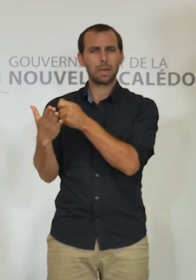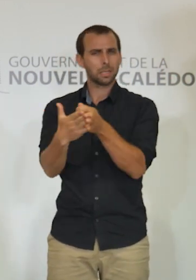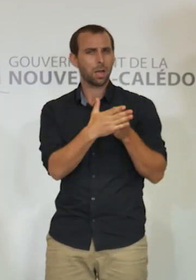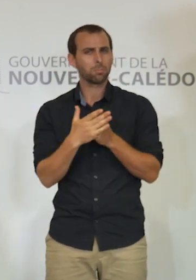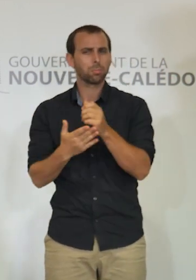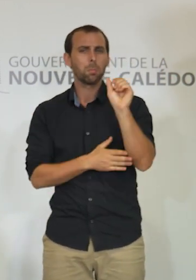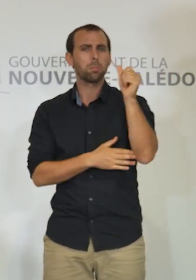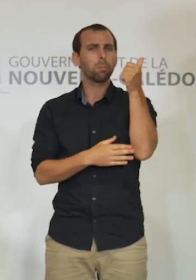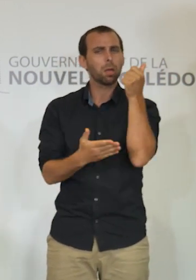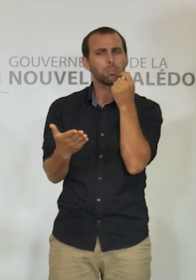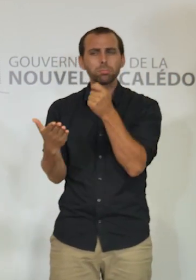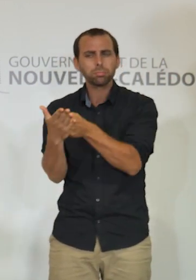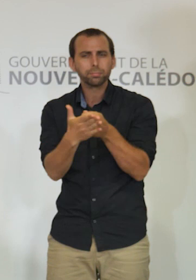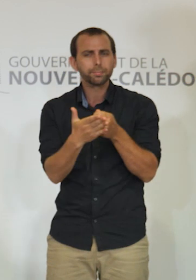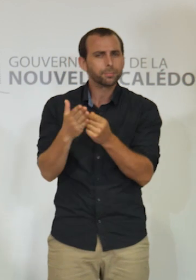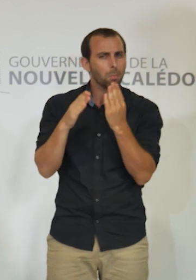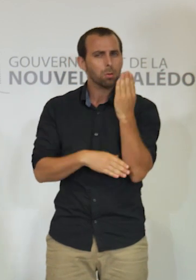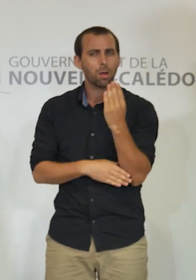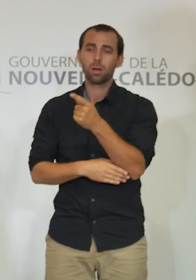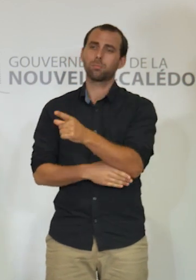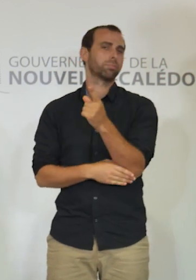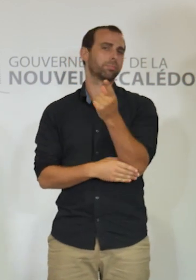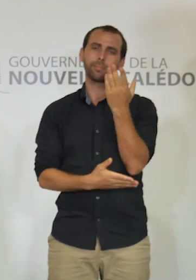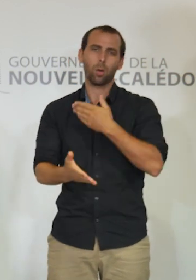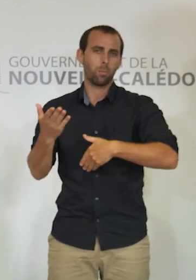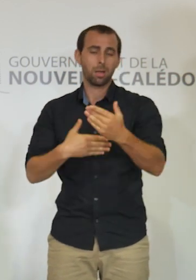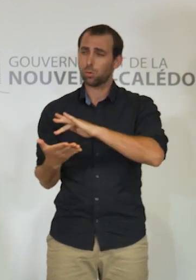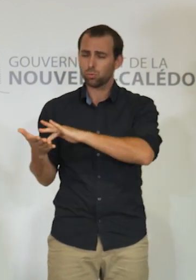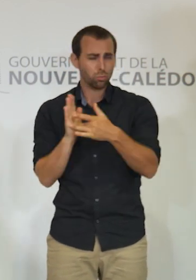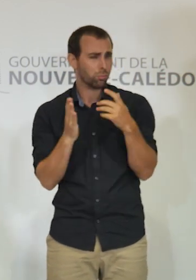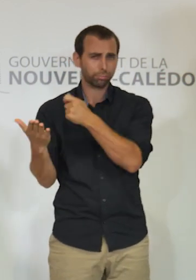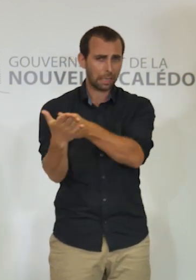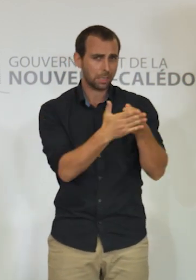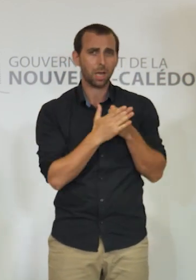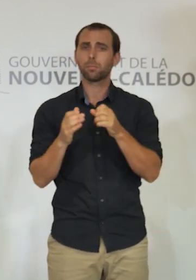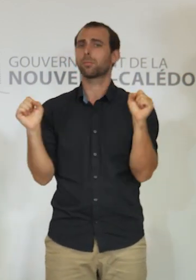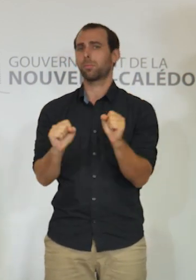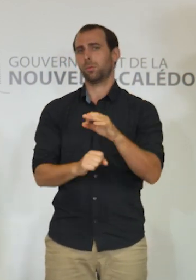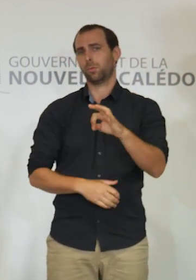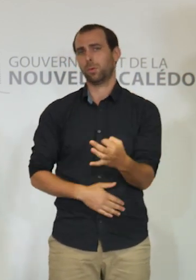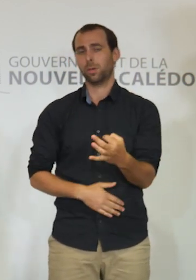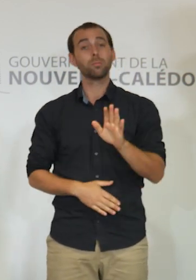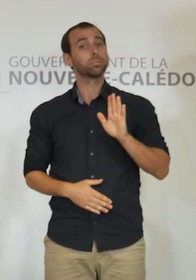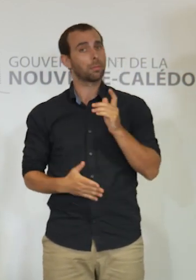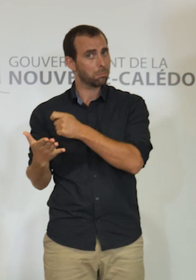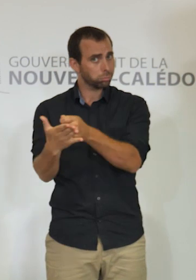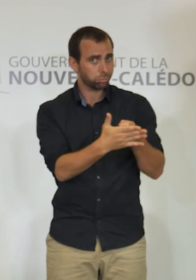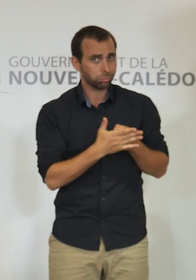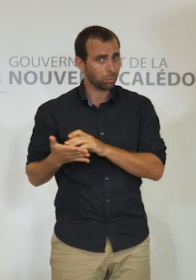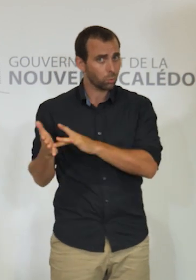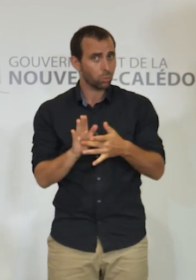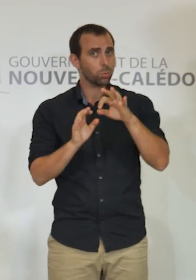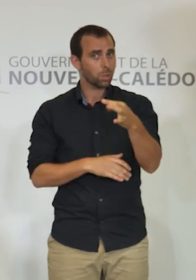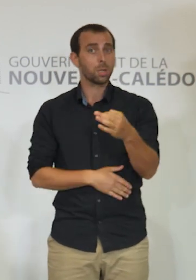place à tout type d'achat, puisque l'ensemble des commerces va pouvoir rouvrir, achats qui devront être réalisés naturellement dans des conditions garanties du